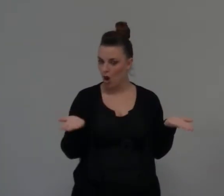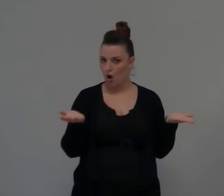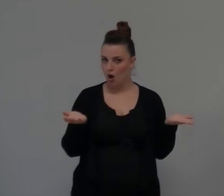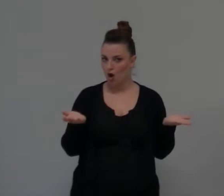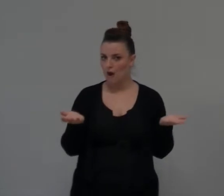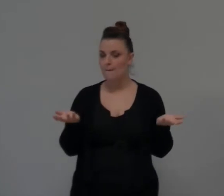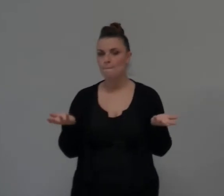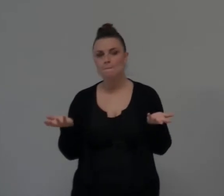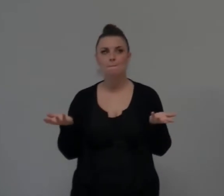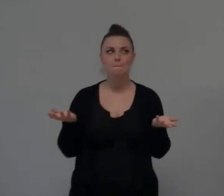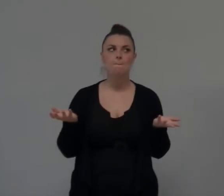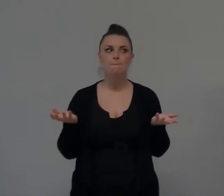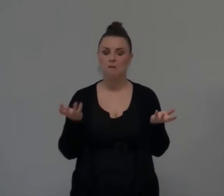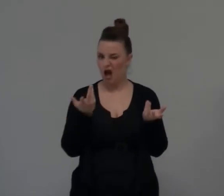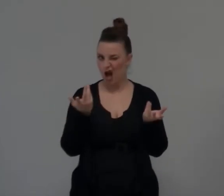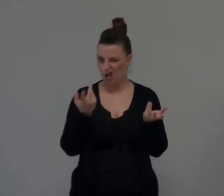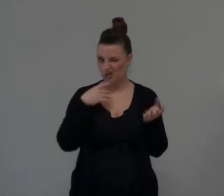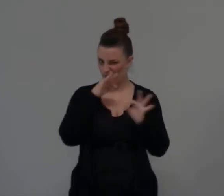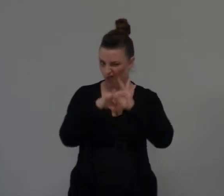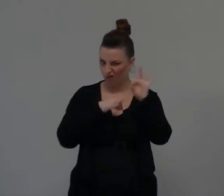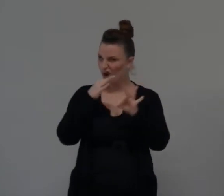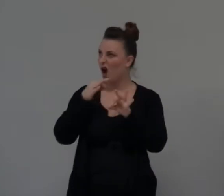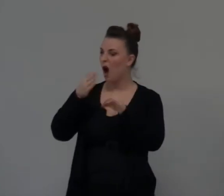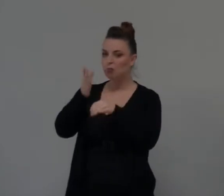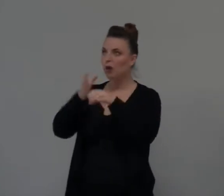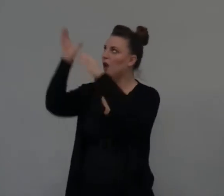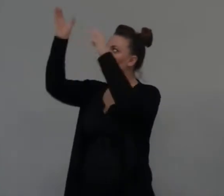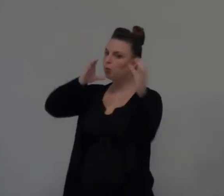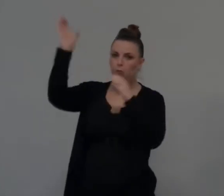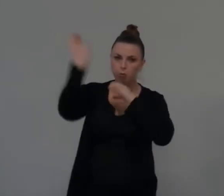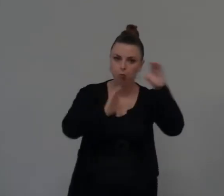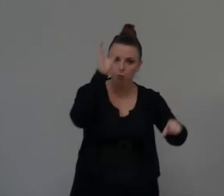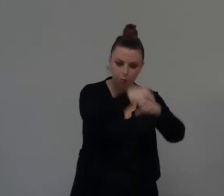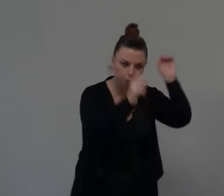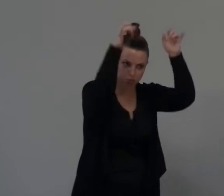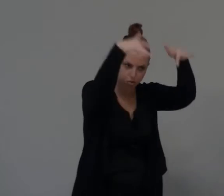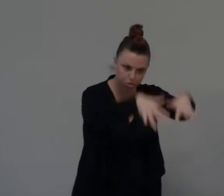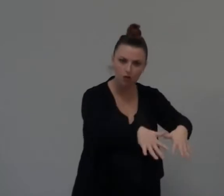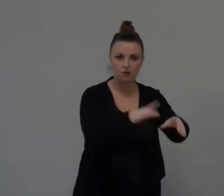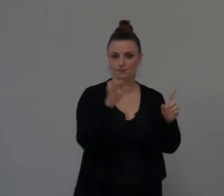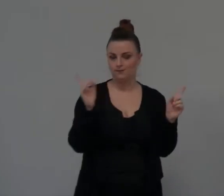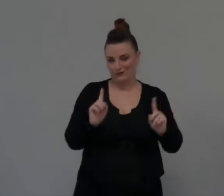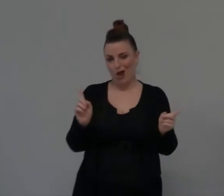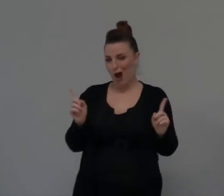Ora, non è che ci erano cadute bagnate da cielo, non è che dice che erano cadute bagnate da certa maniera,